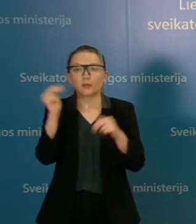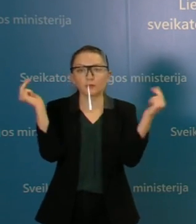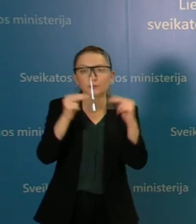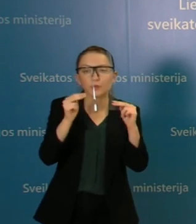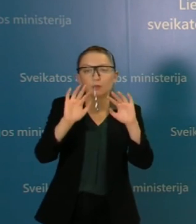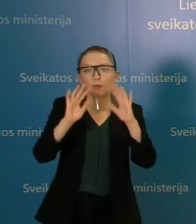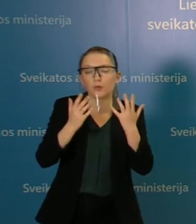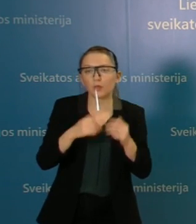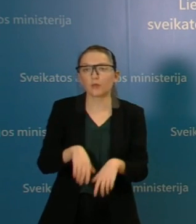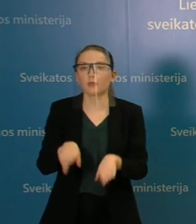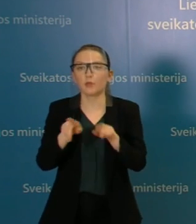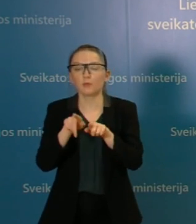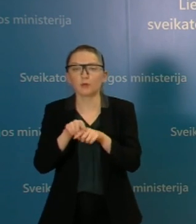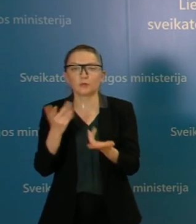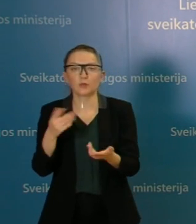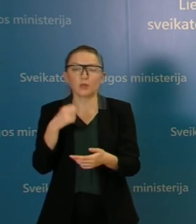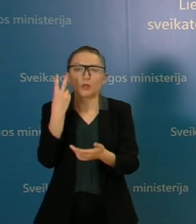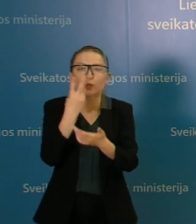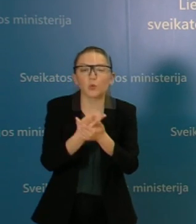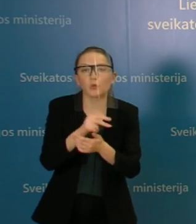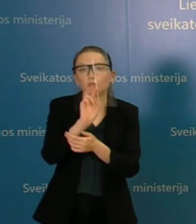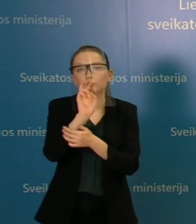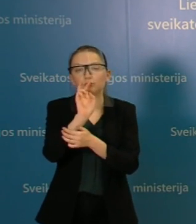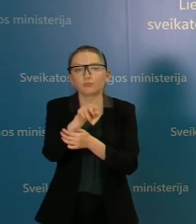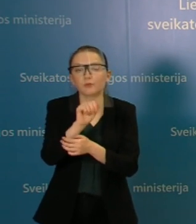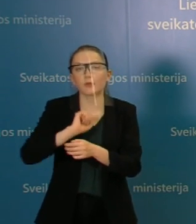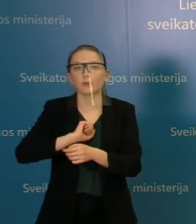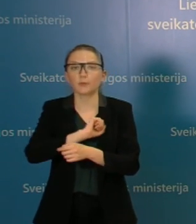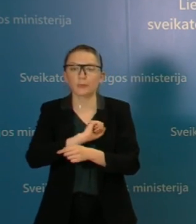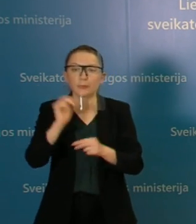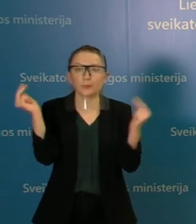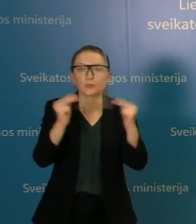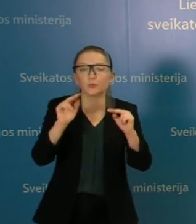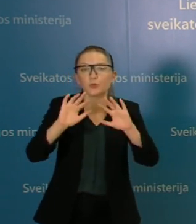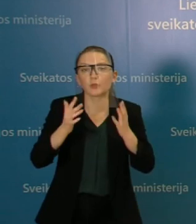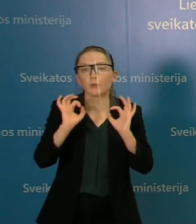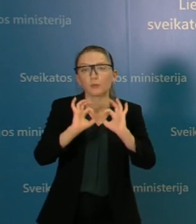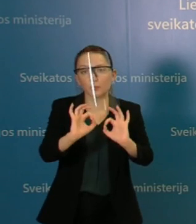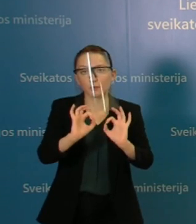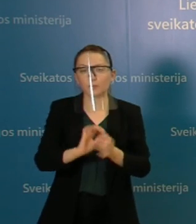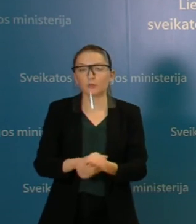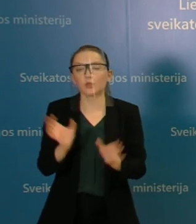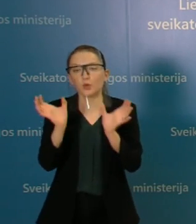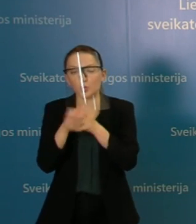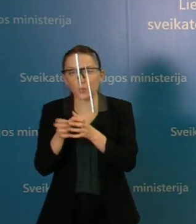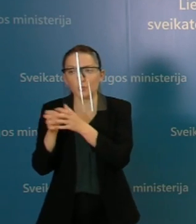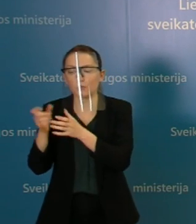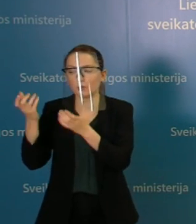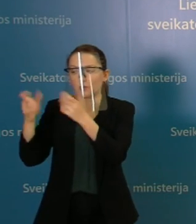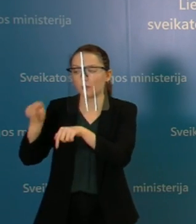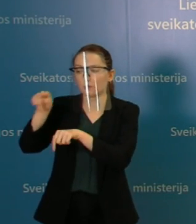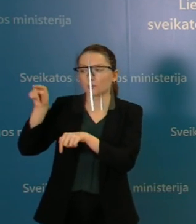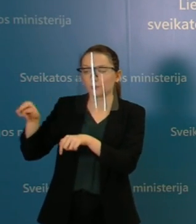stacionarinėse esmens seikatos priežiuos įstaigos arba ligoninėse. Tai tokios komandos valdybėse